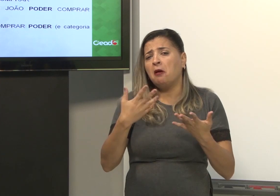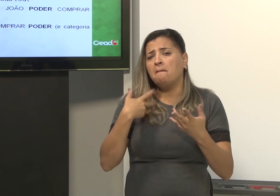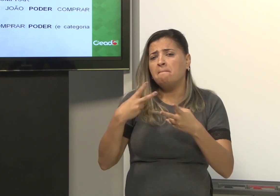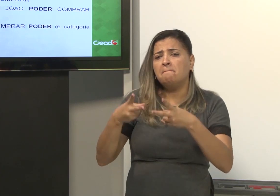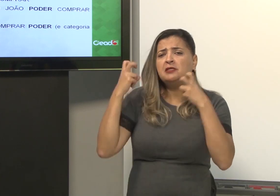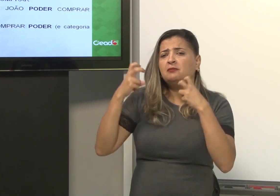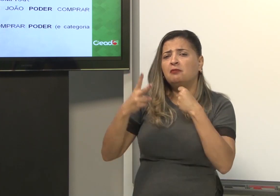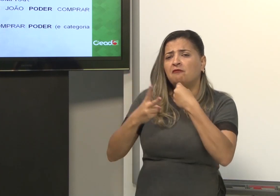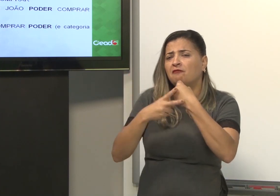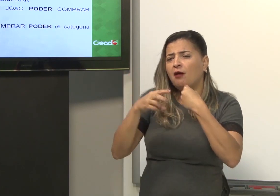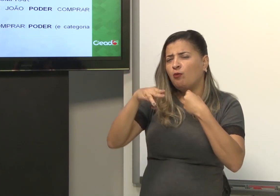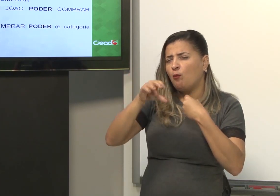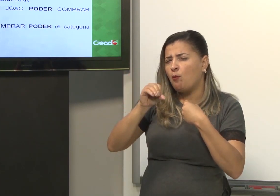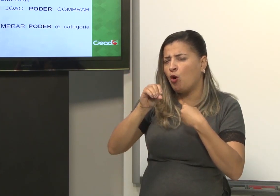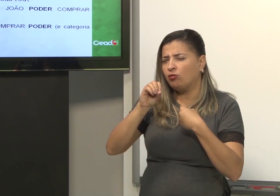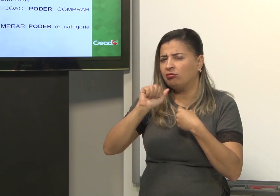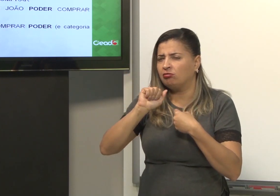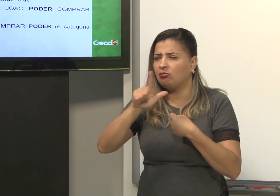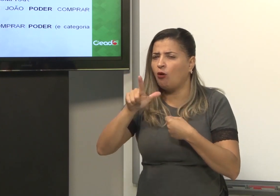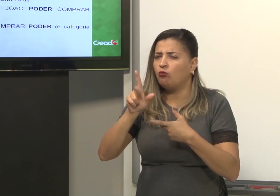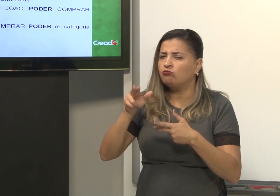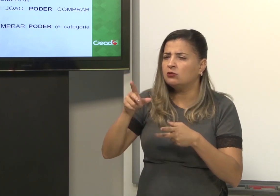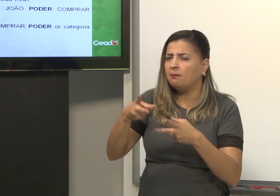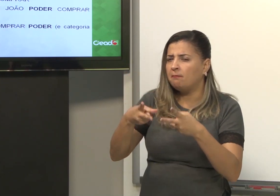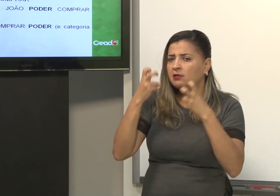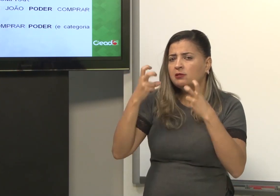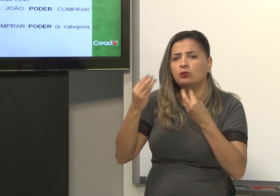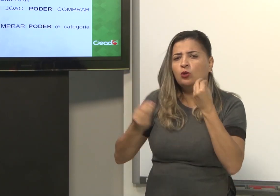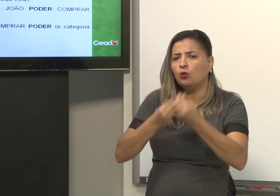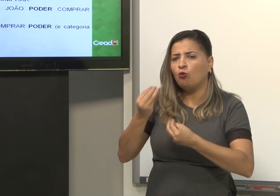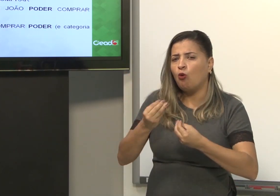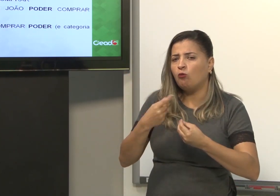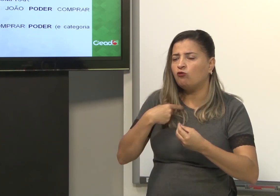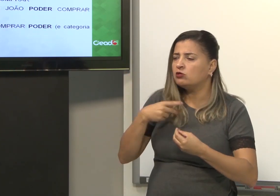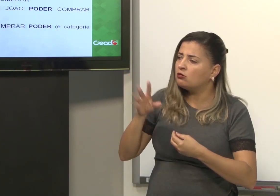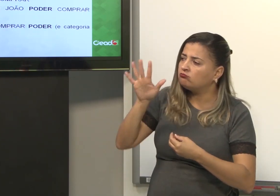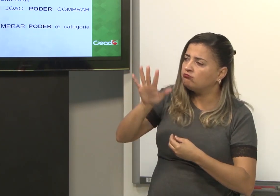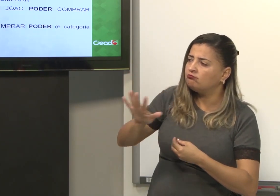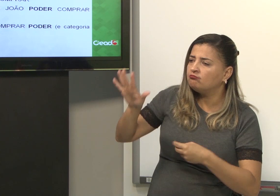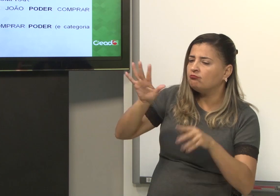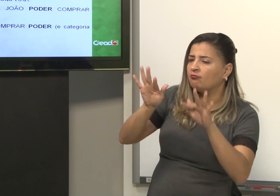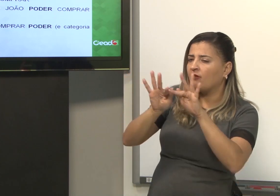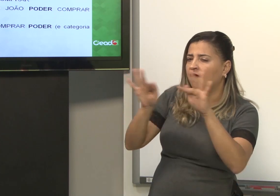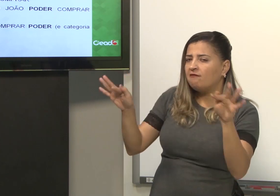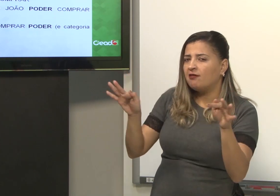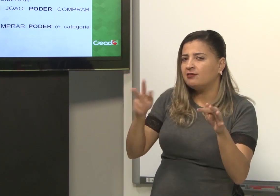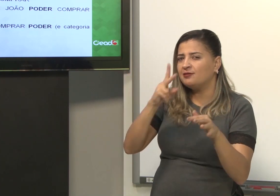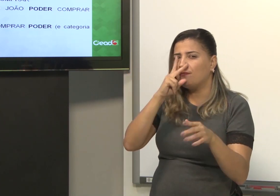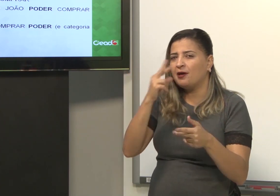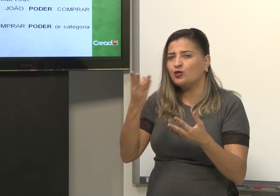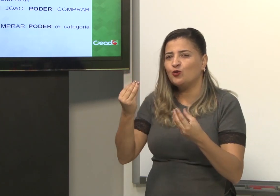Então, você percebe que esse modal é o quê? Ele está ali dentro da frase,